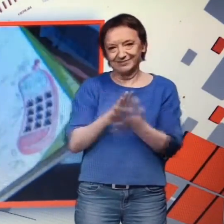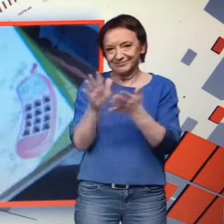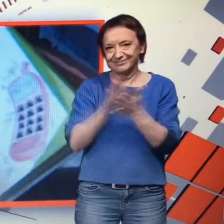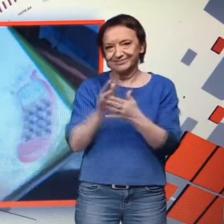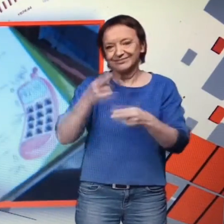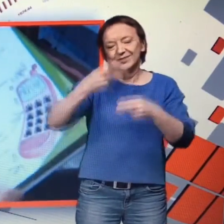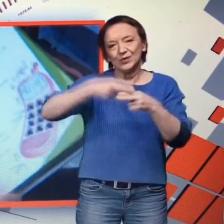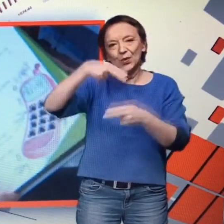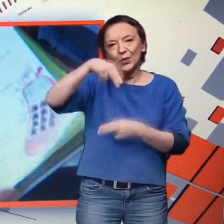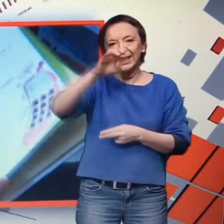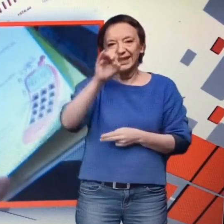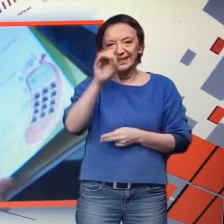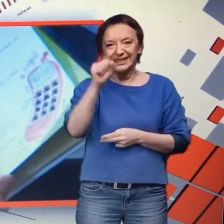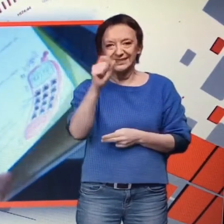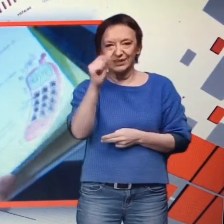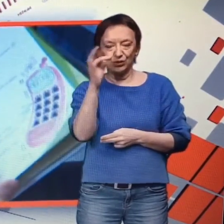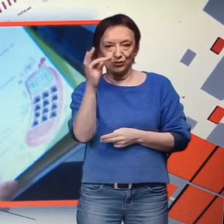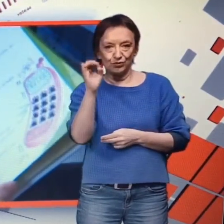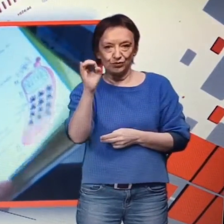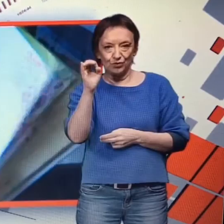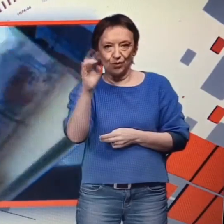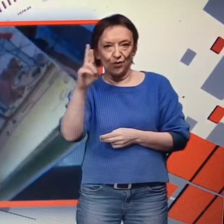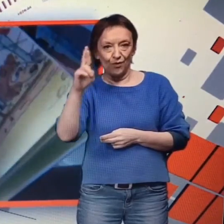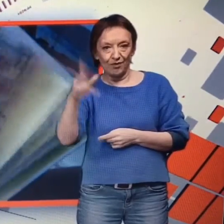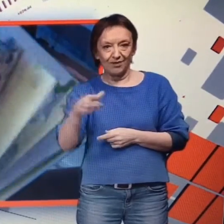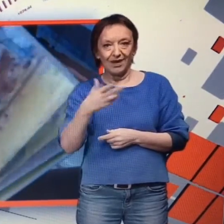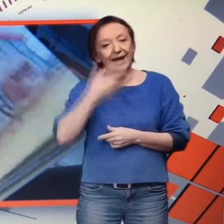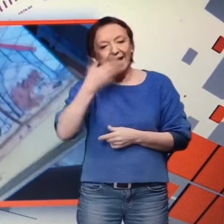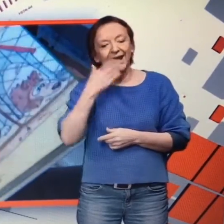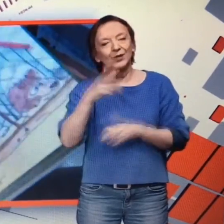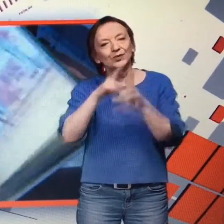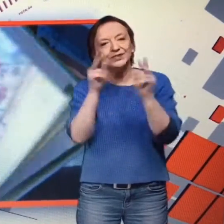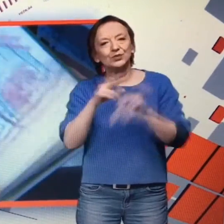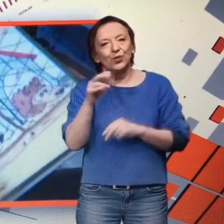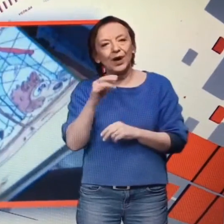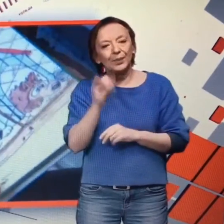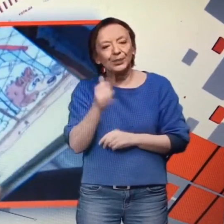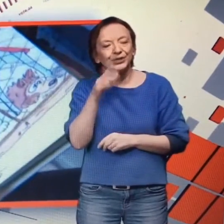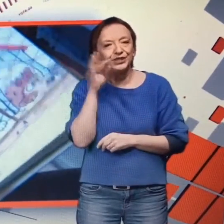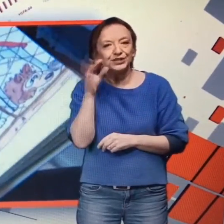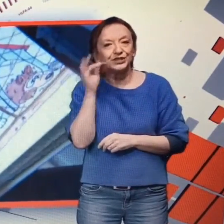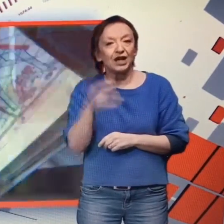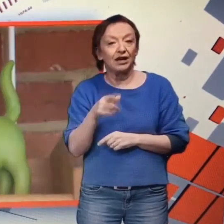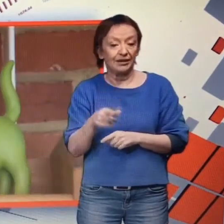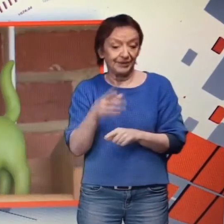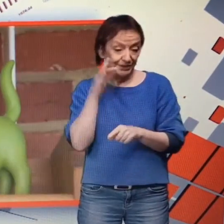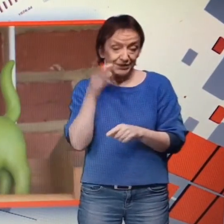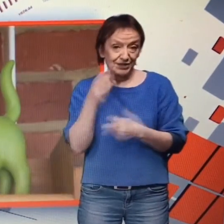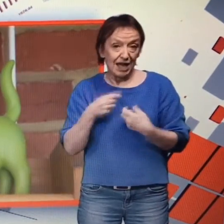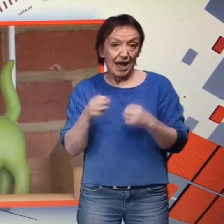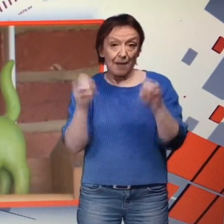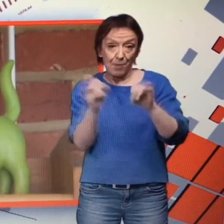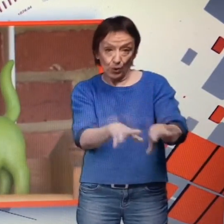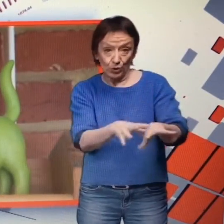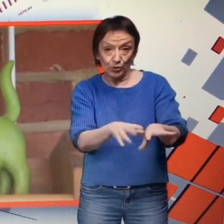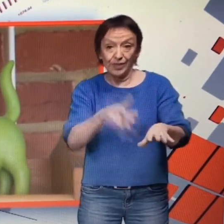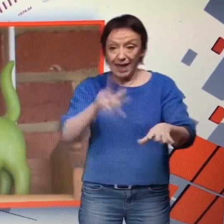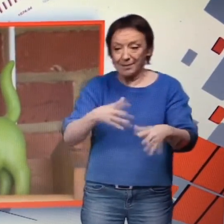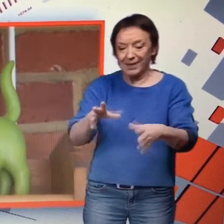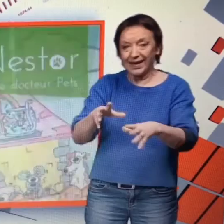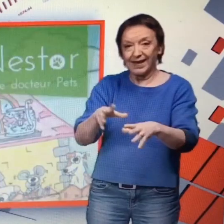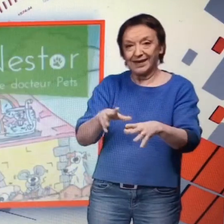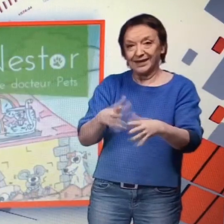Nestor et le docteur Petz racontent les aventures d'un petit chat. Nestor a été abandonné, recueilli par un vétérinaire.